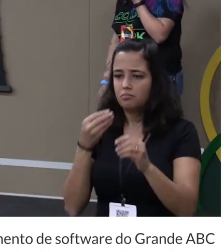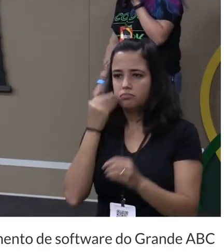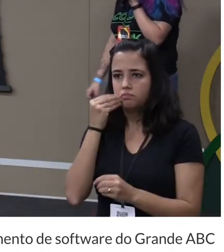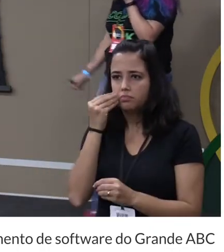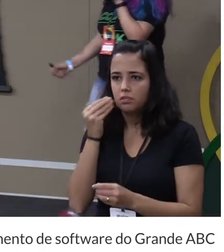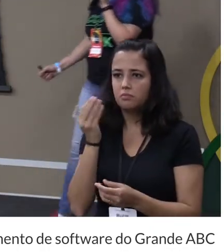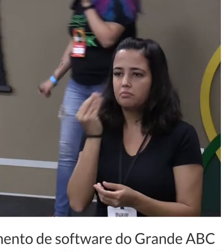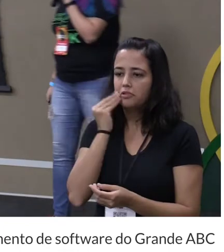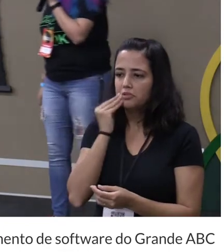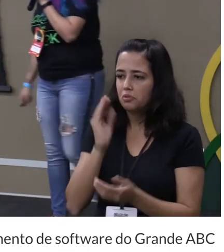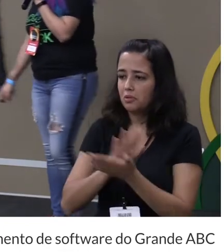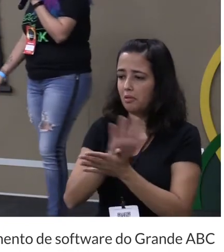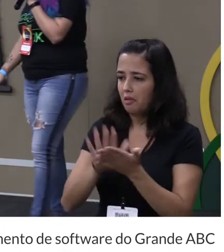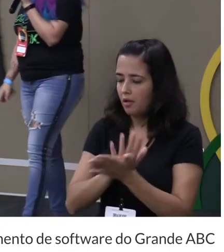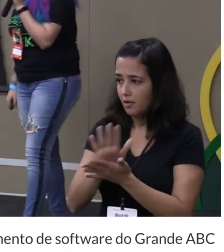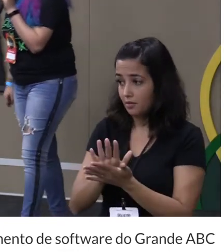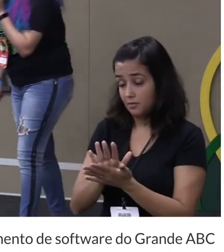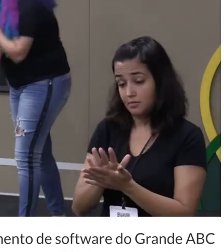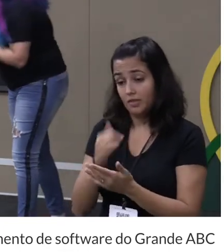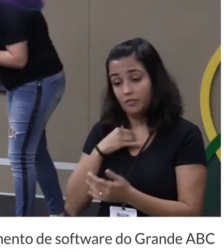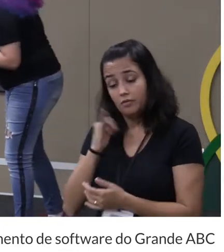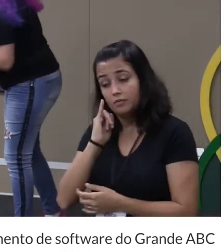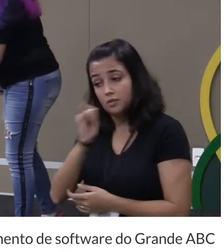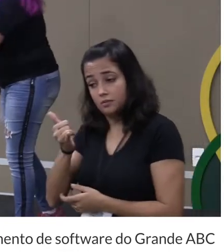gente vou falar uma coisa pra vocês aqui